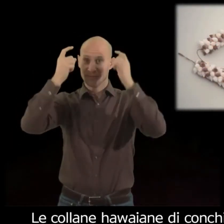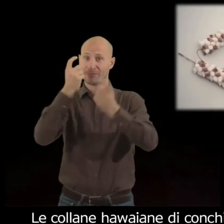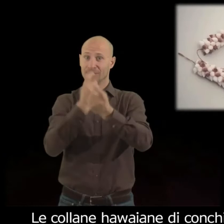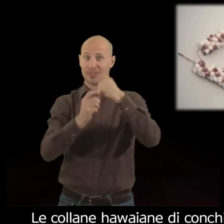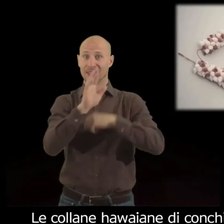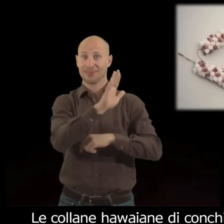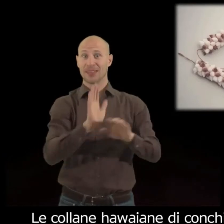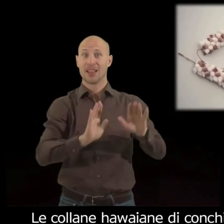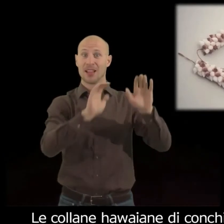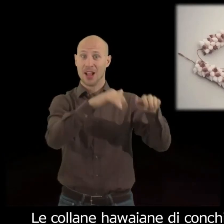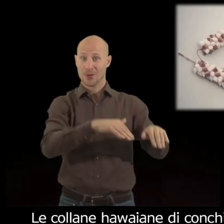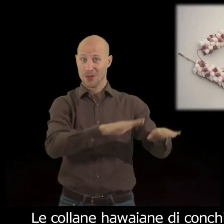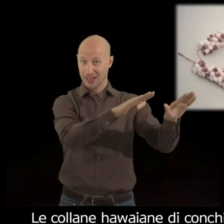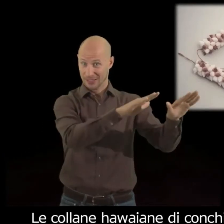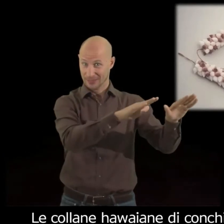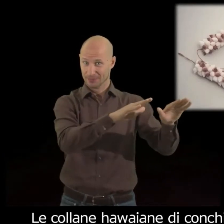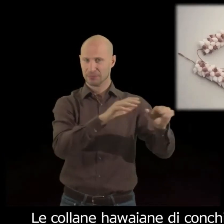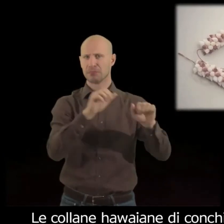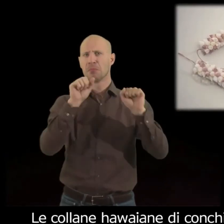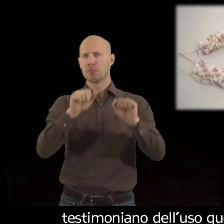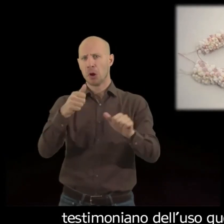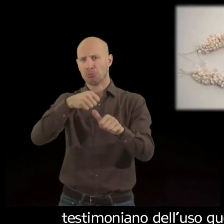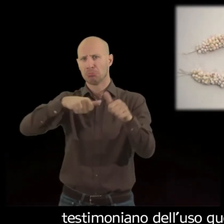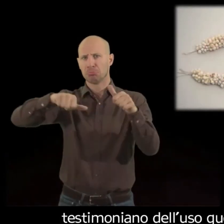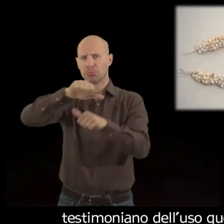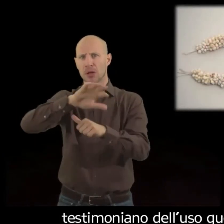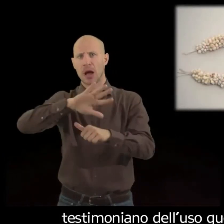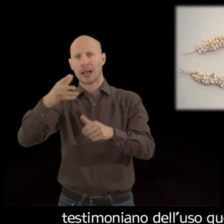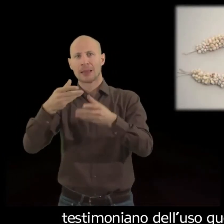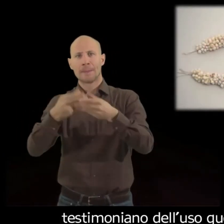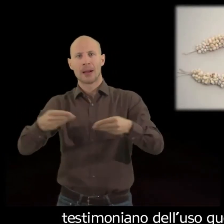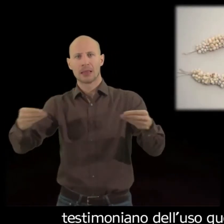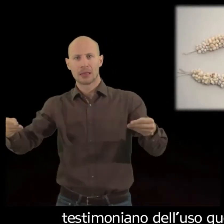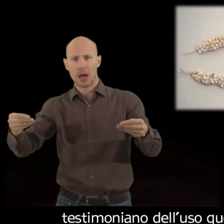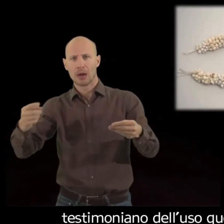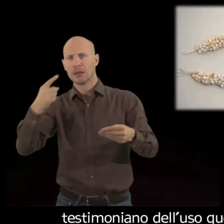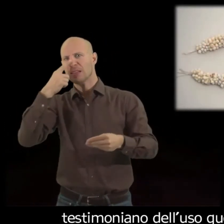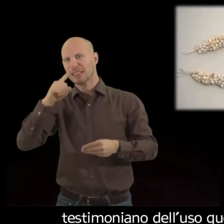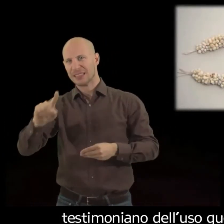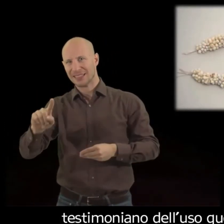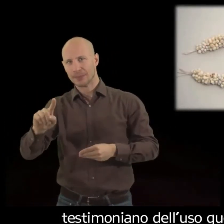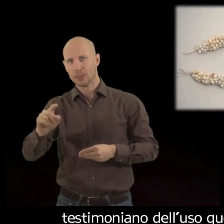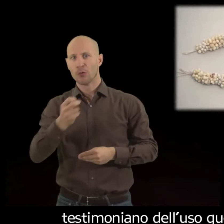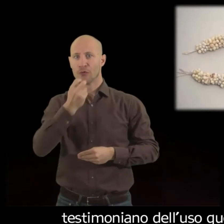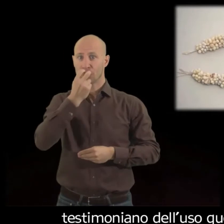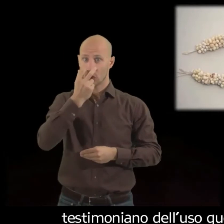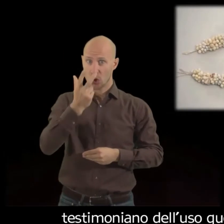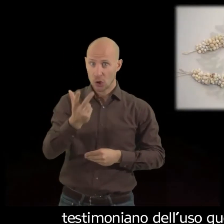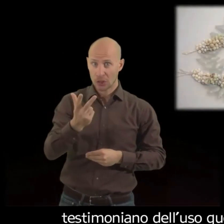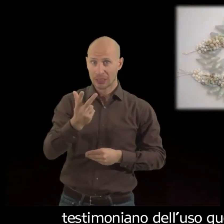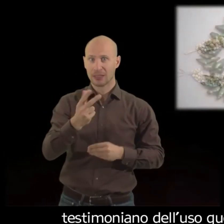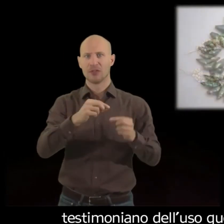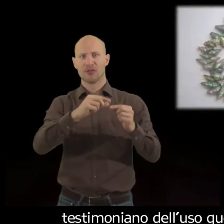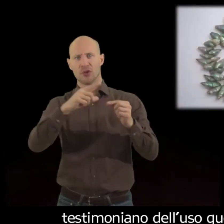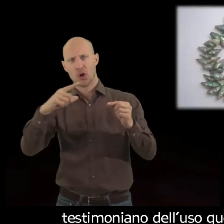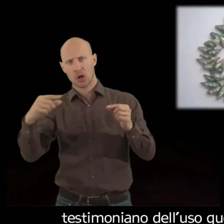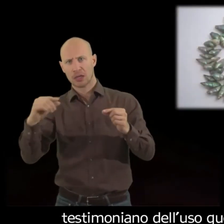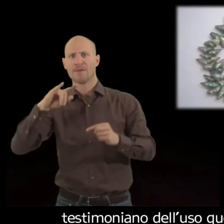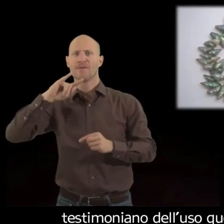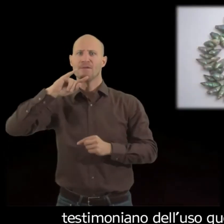testimoniano dell'uso quotidiano di gioielli e accessori ornamentali in questa area geografica.